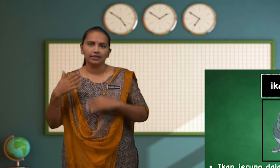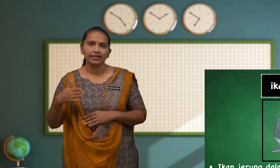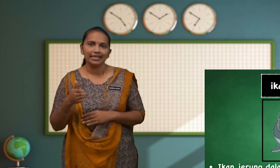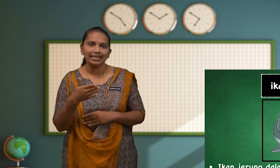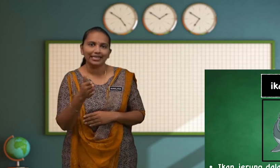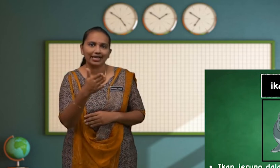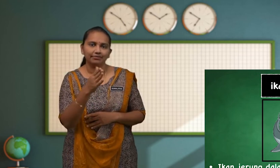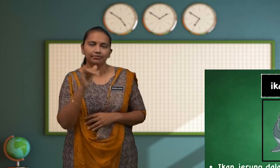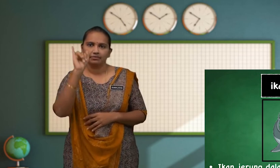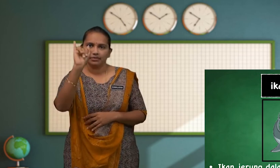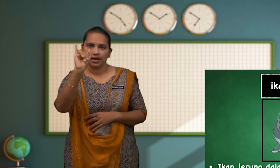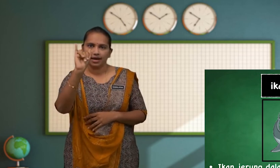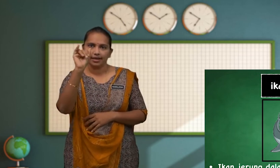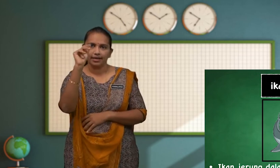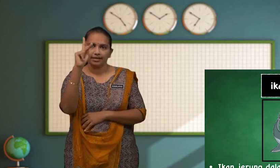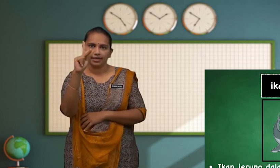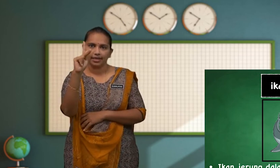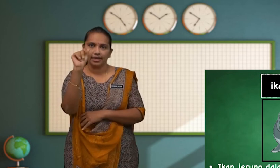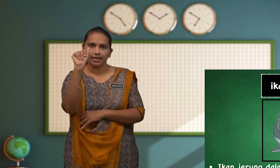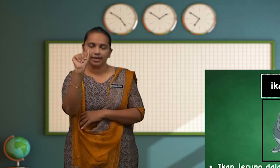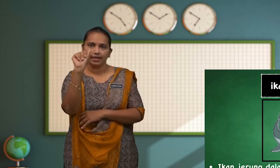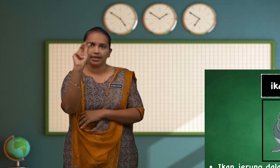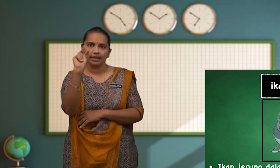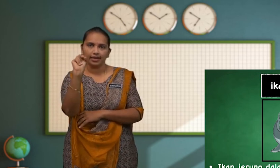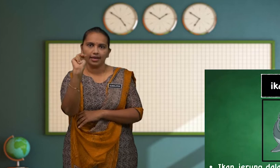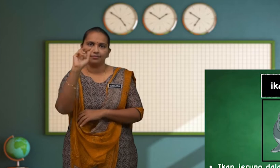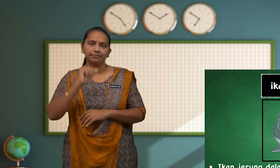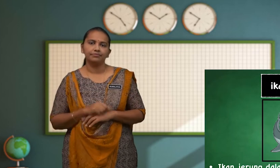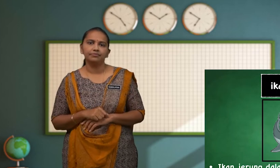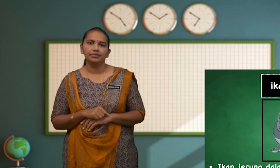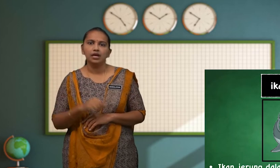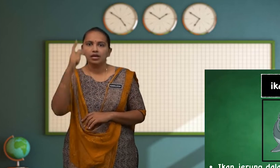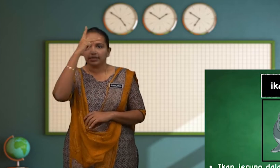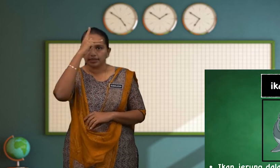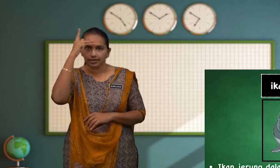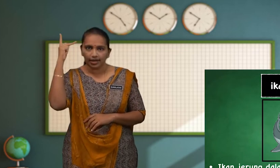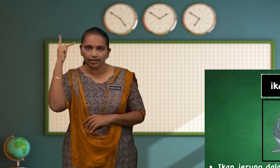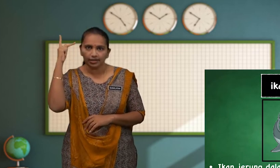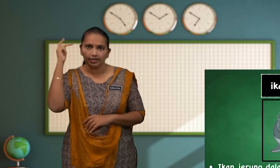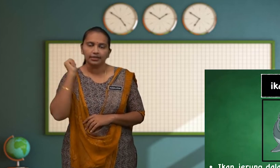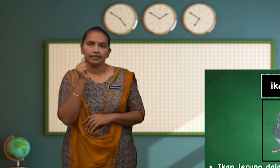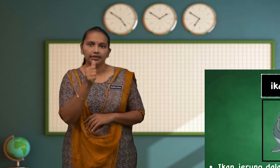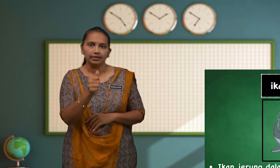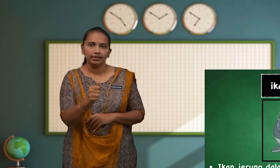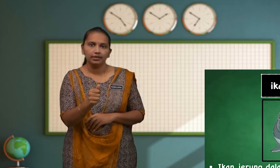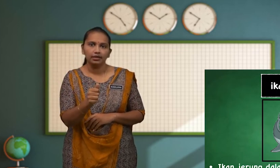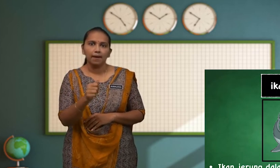Ikan I-K-E-N Kerana Ia